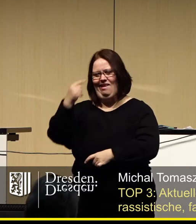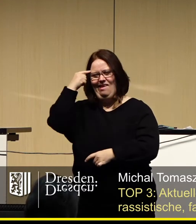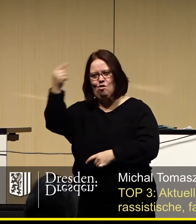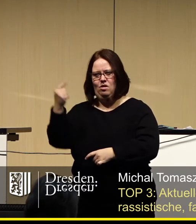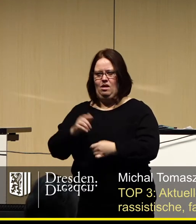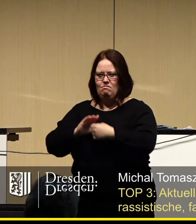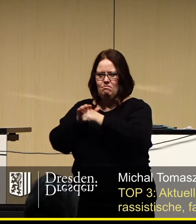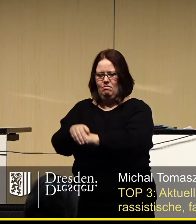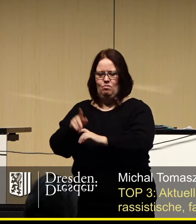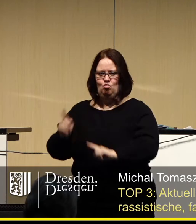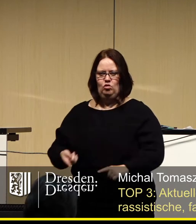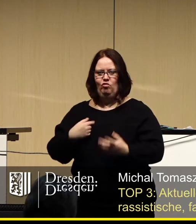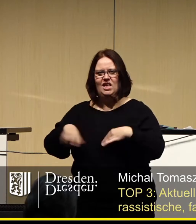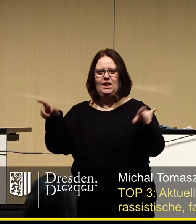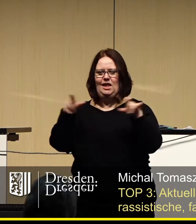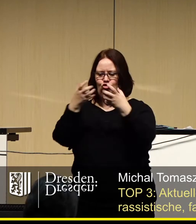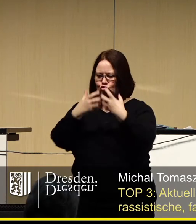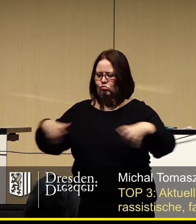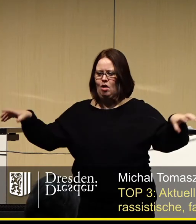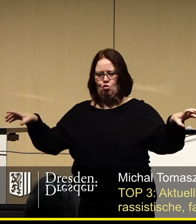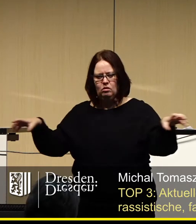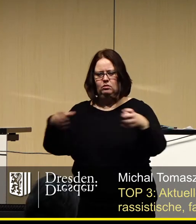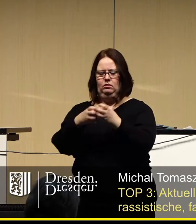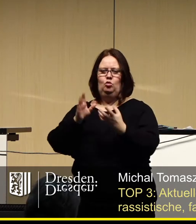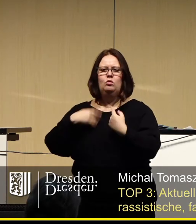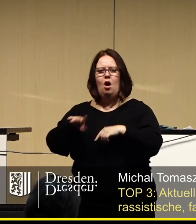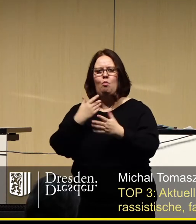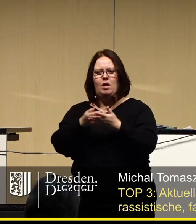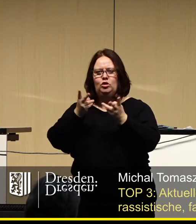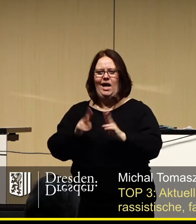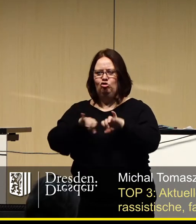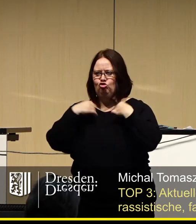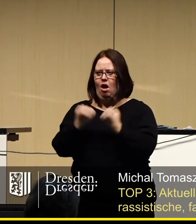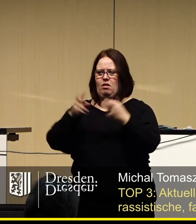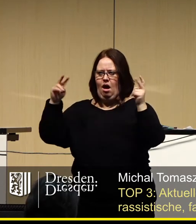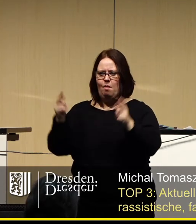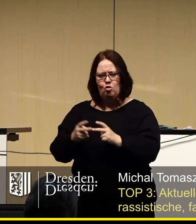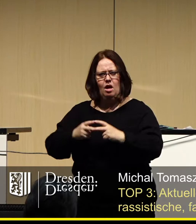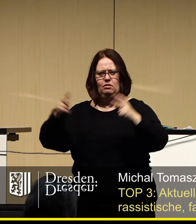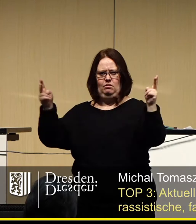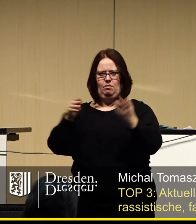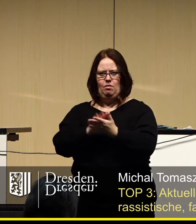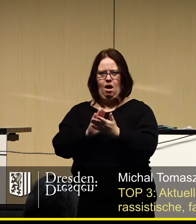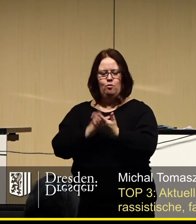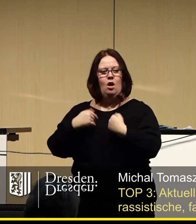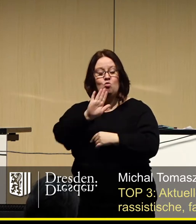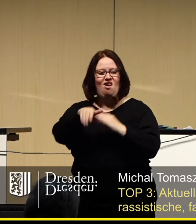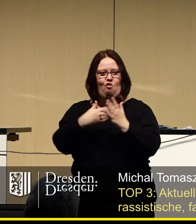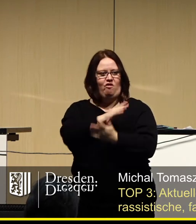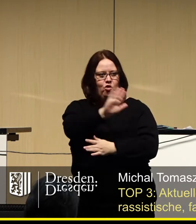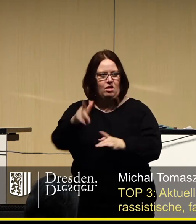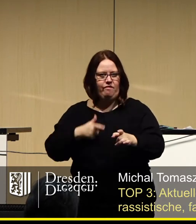vorzugehen, um der gesellschaftlichen Spaltung entgegenzuwirken und den Abbau des Rechtsstaates zu verhindern. Und es ist die Aufgabe der